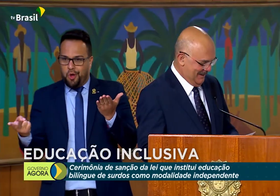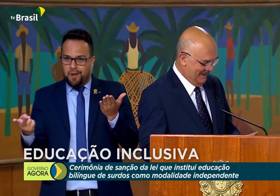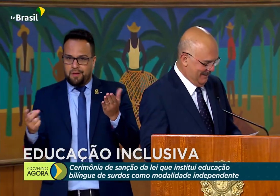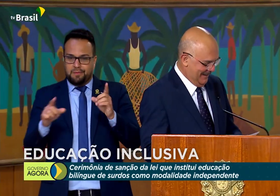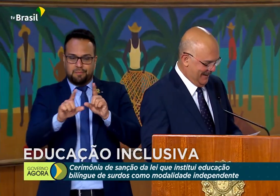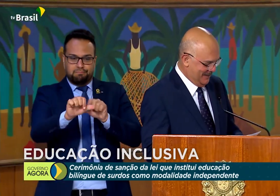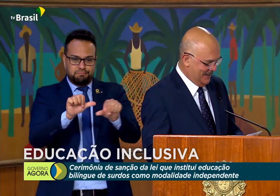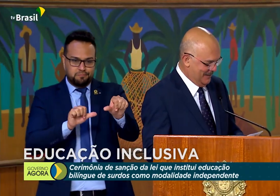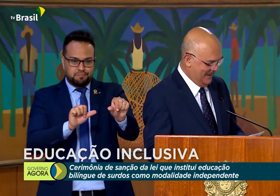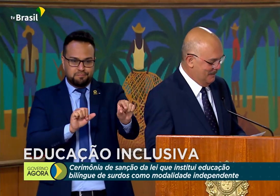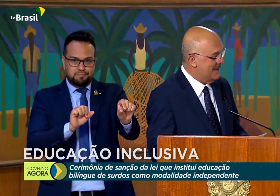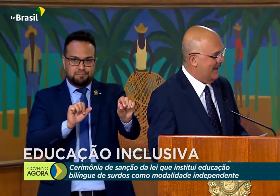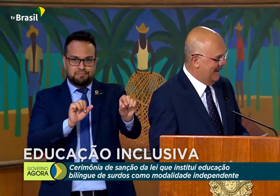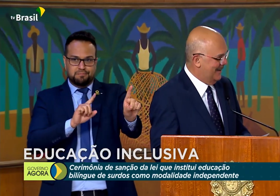Quero saudar a Michele.